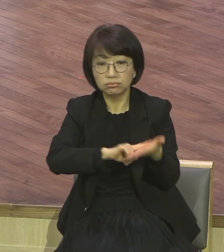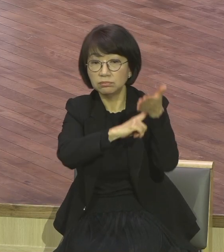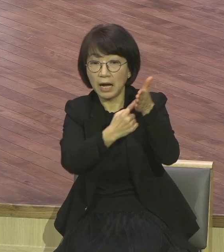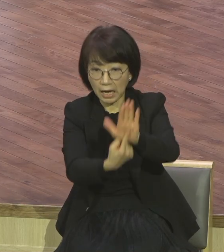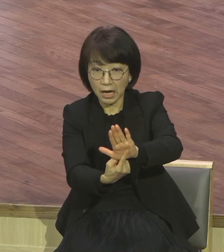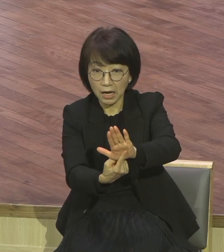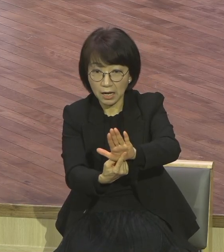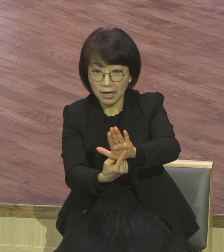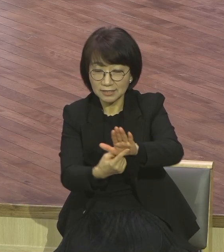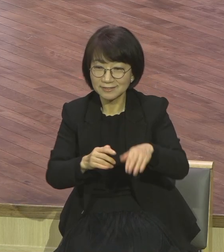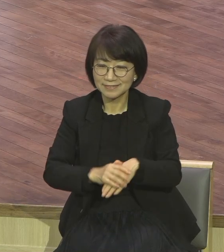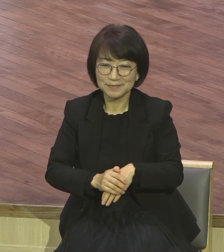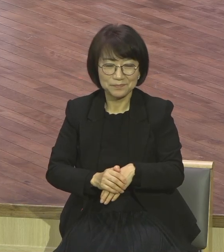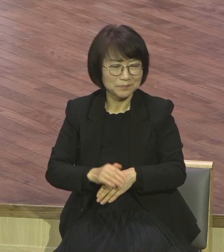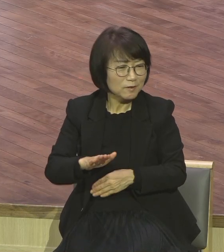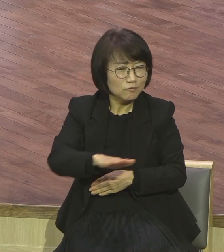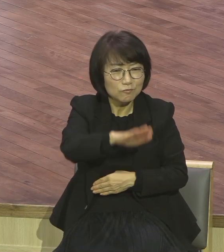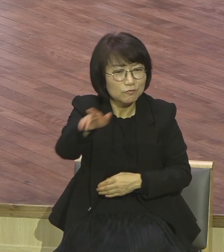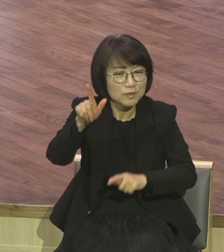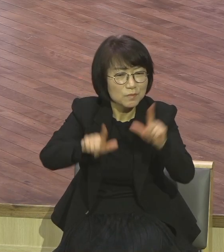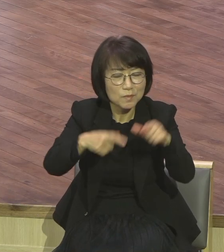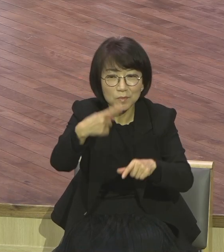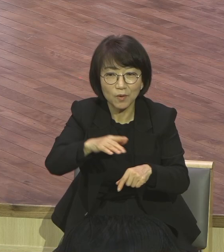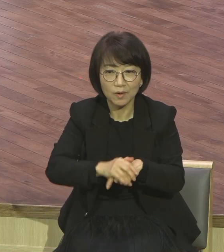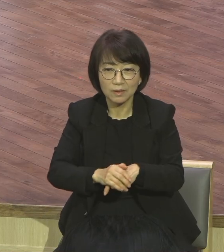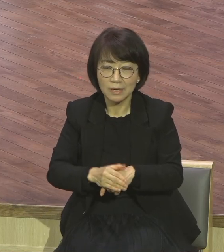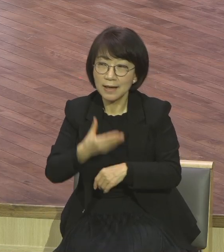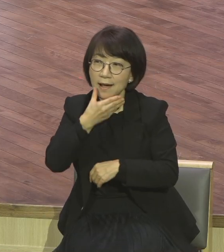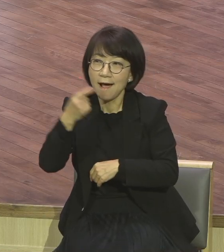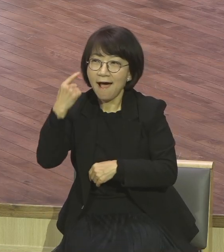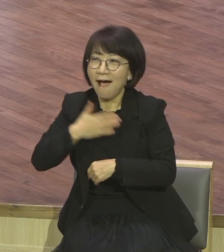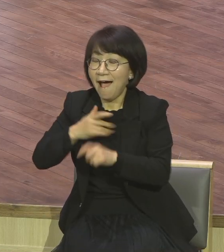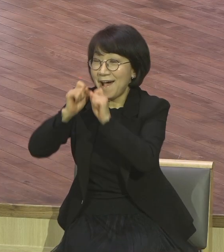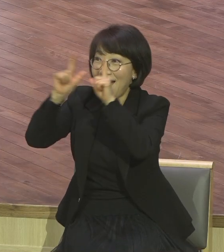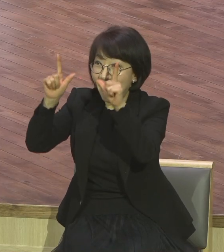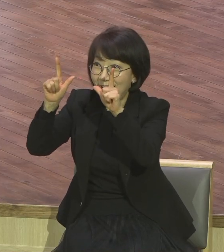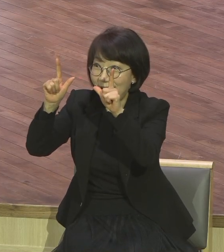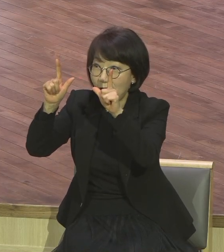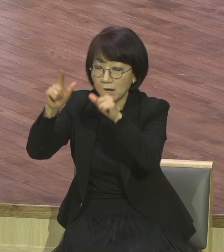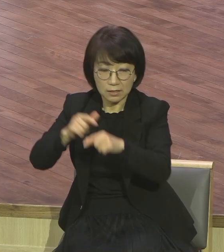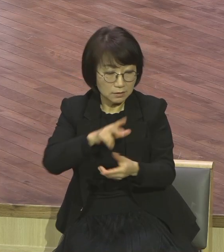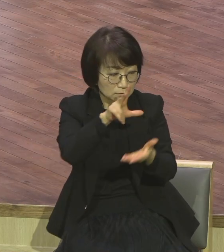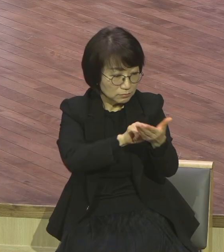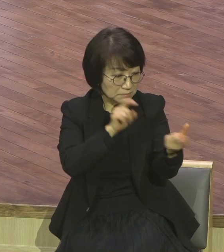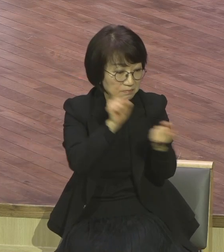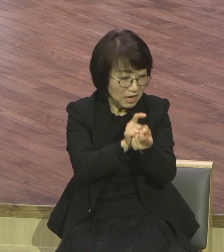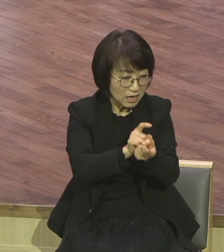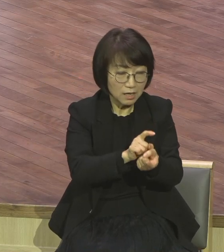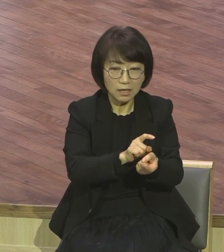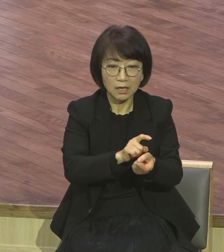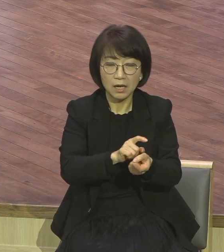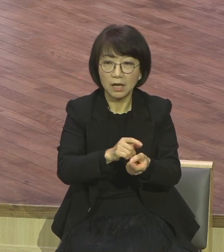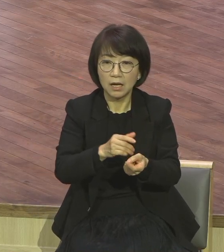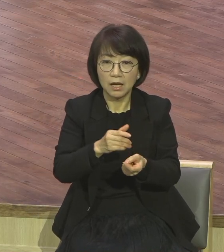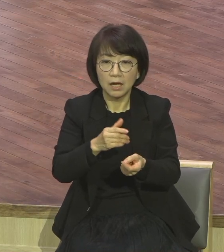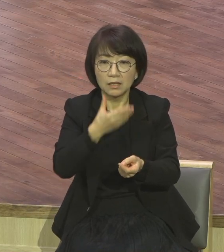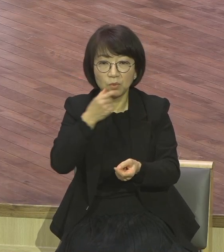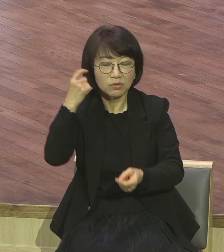깨달았다고 하면서 우리는 어떻게 해요? 문제가 사건만 생기면 또 어떻게 되나요? 내가 언제 복음을 깨닫느냐라는 식으로